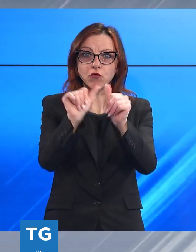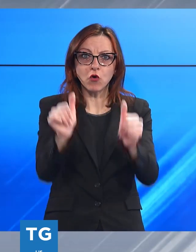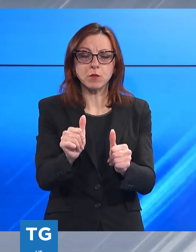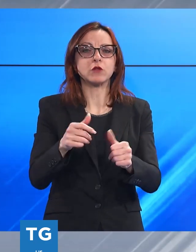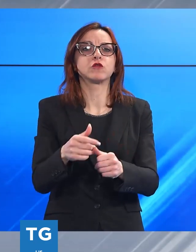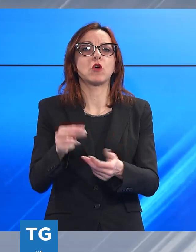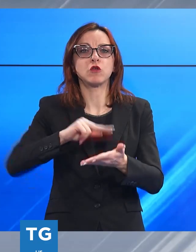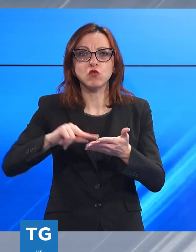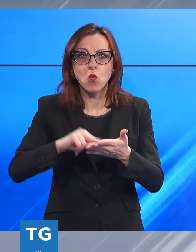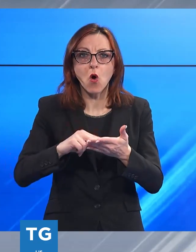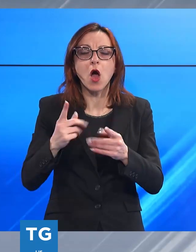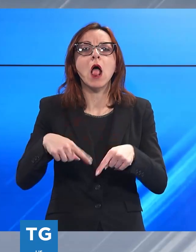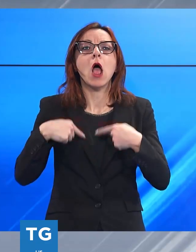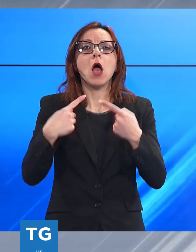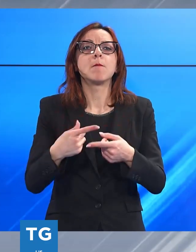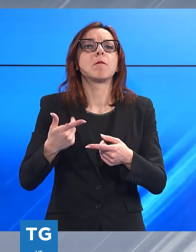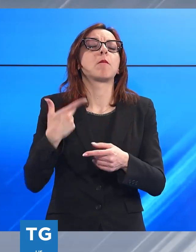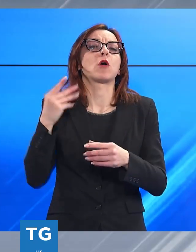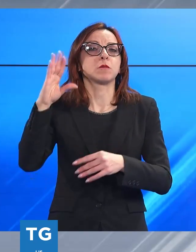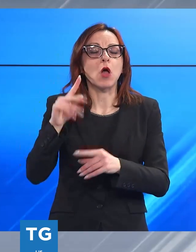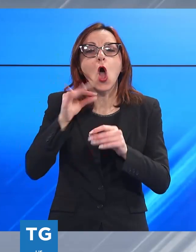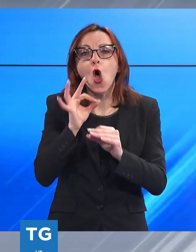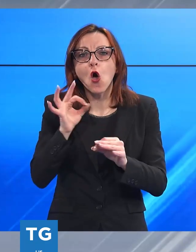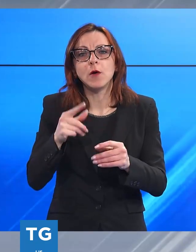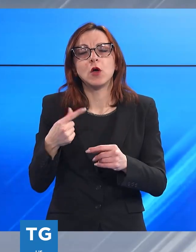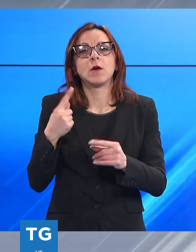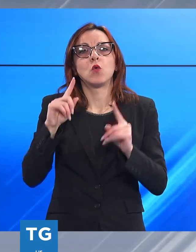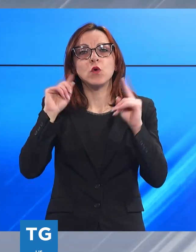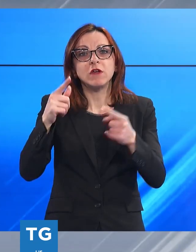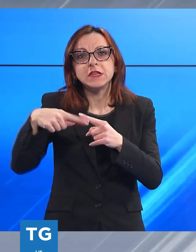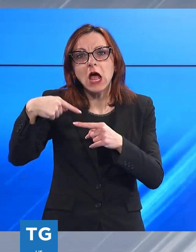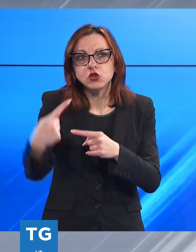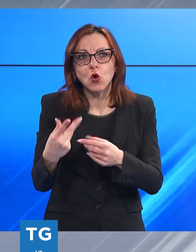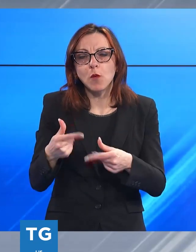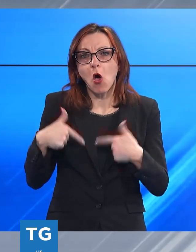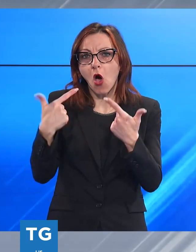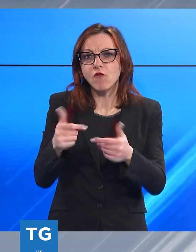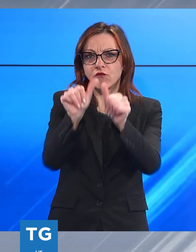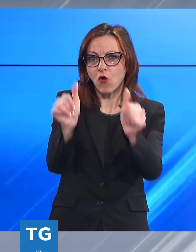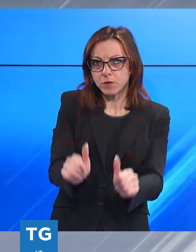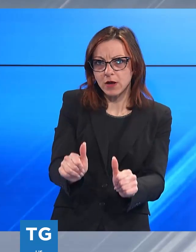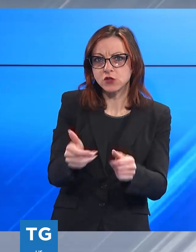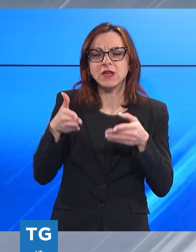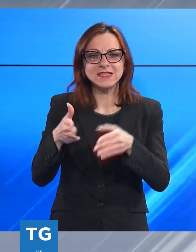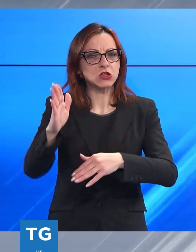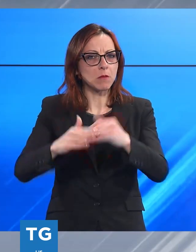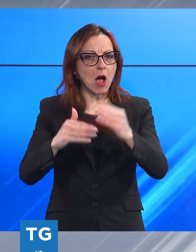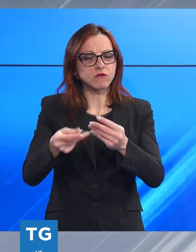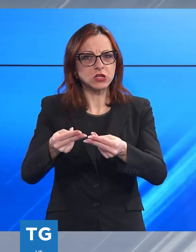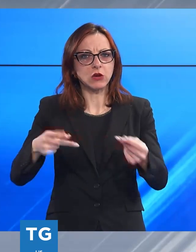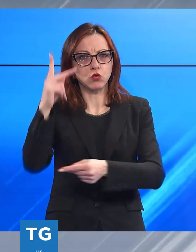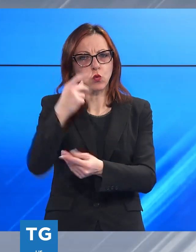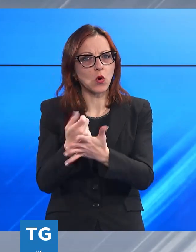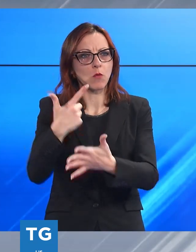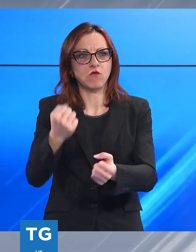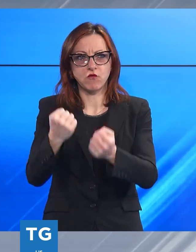diploma e universitarie per favorire l'incontro tra domanda e offerta di lavoro in uno dei settori manifatturieri che più caratterizza il territorio lucchese